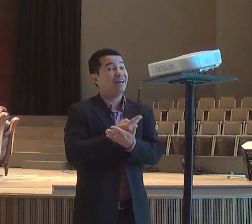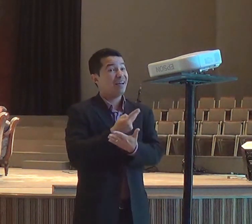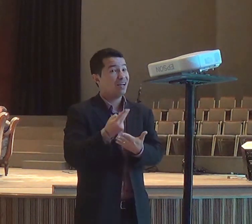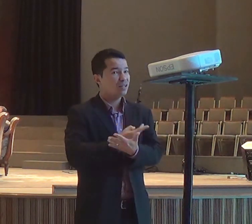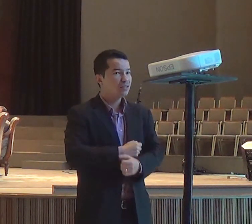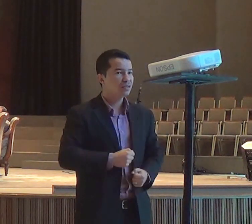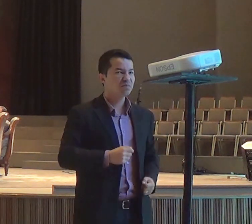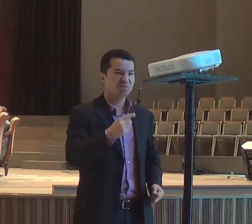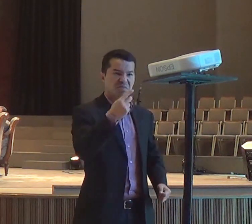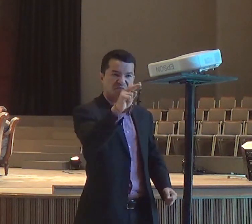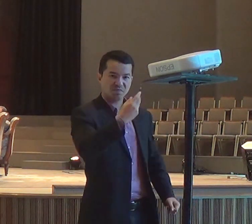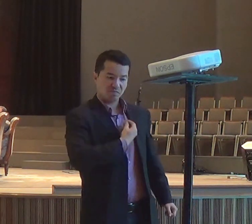quebrado,